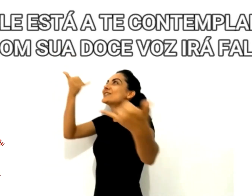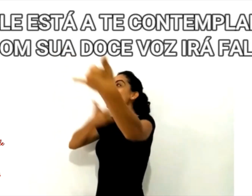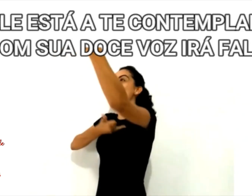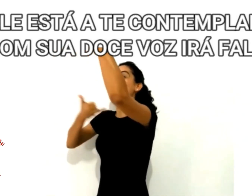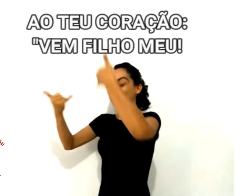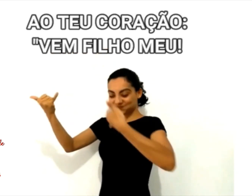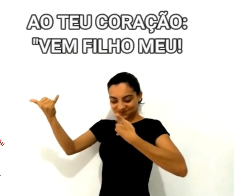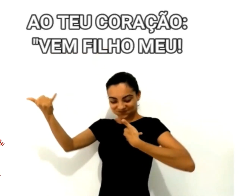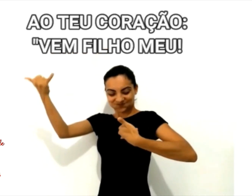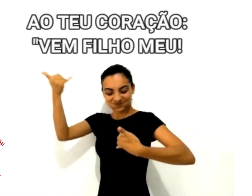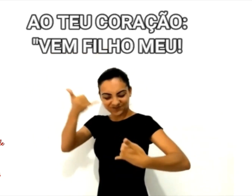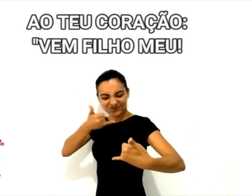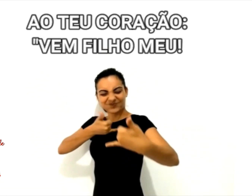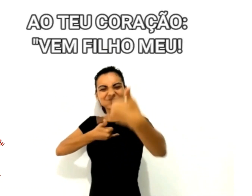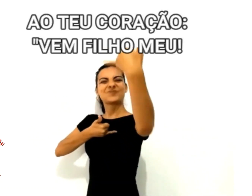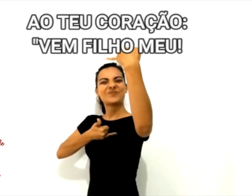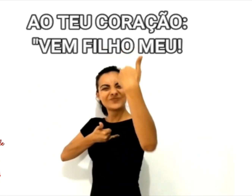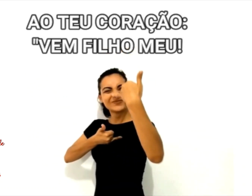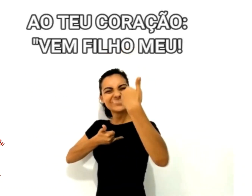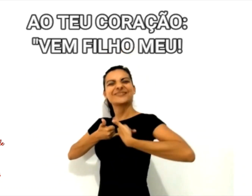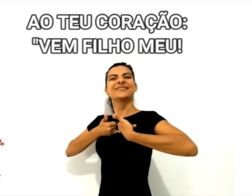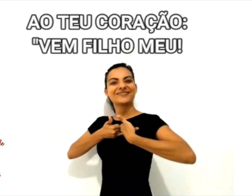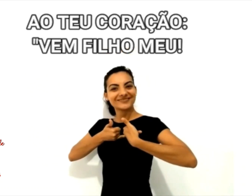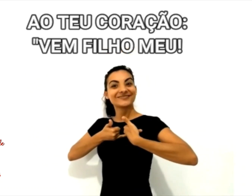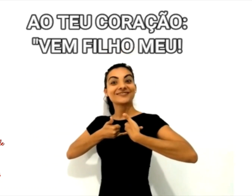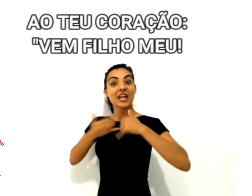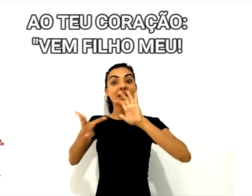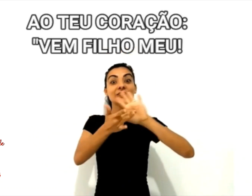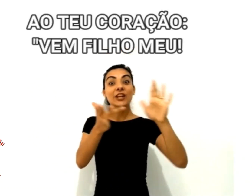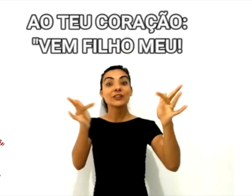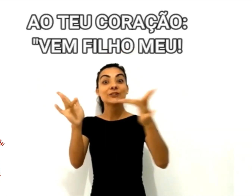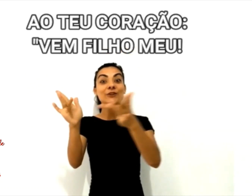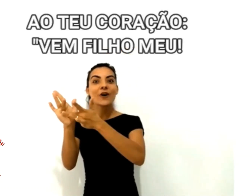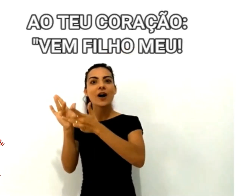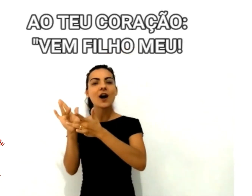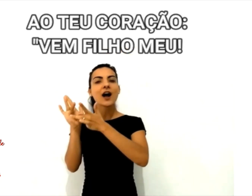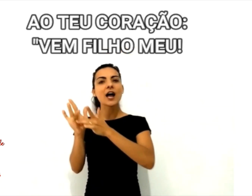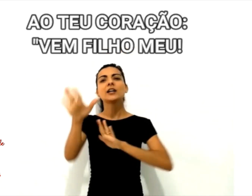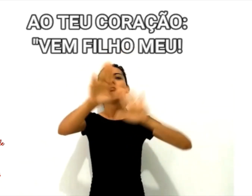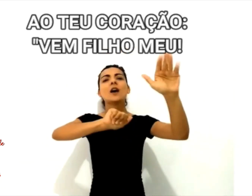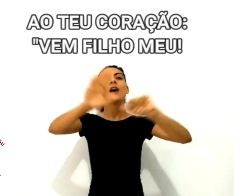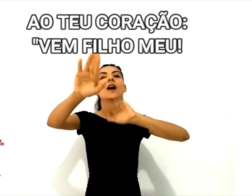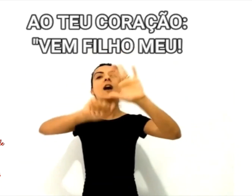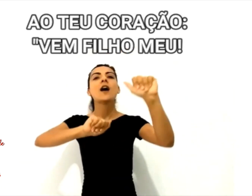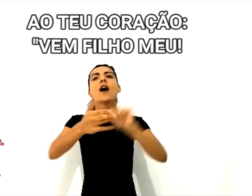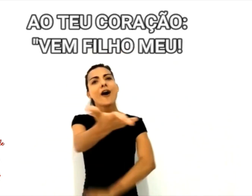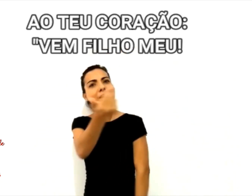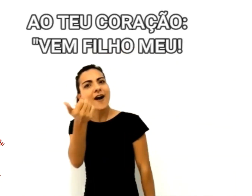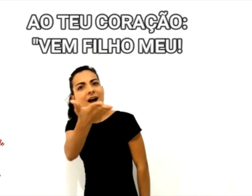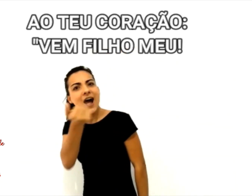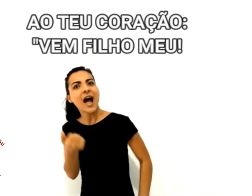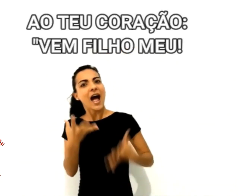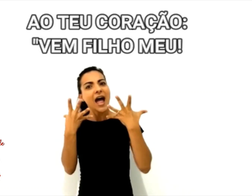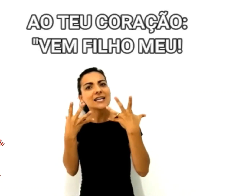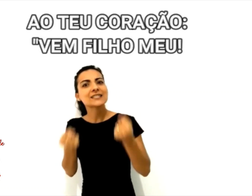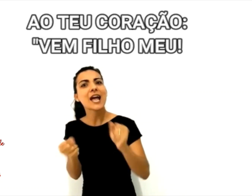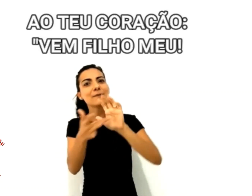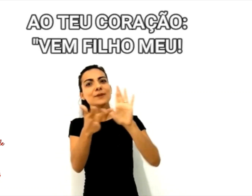Ao teu coração, vem filho